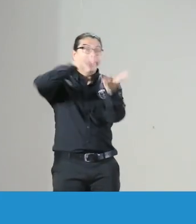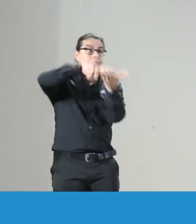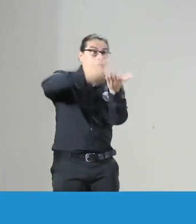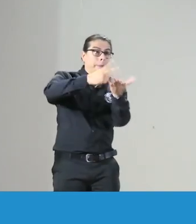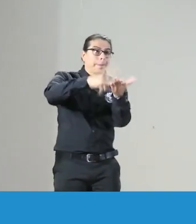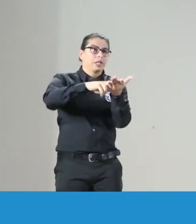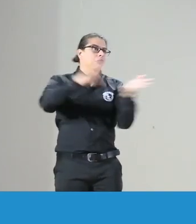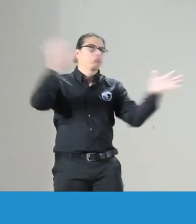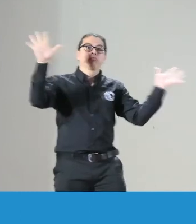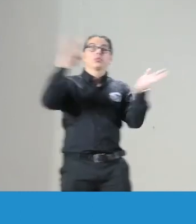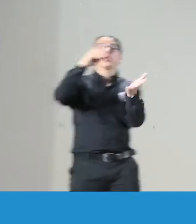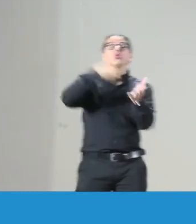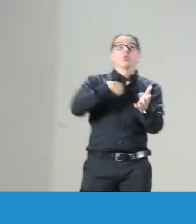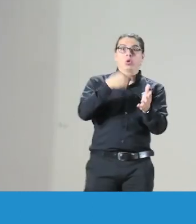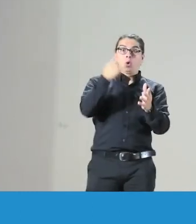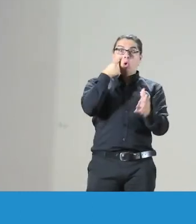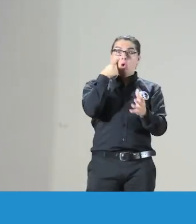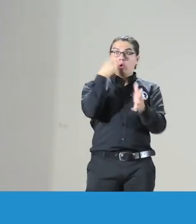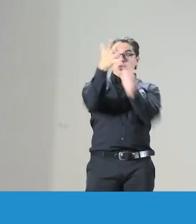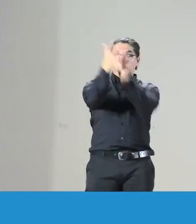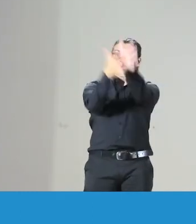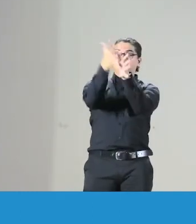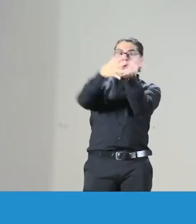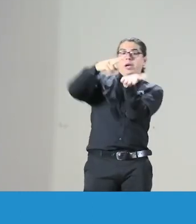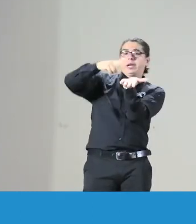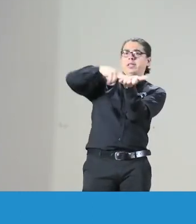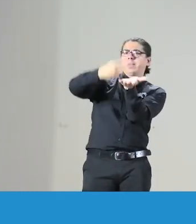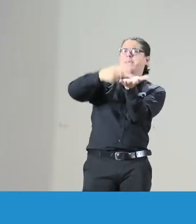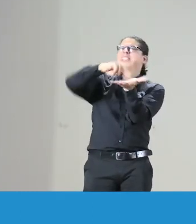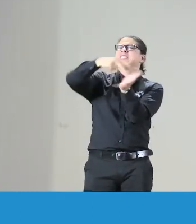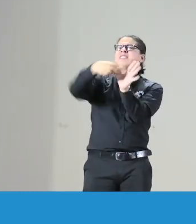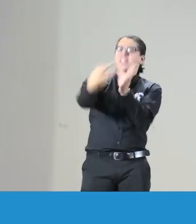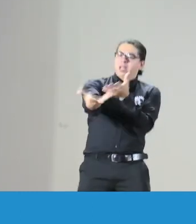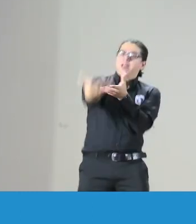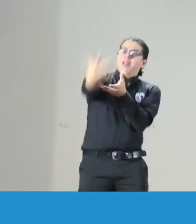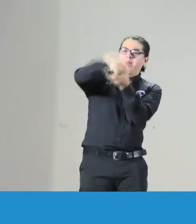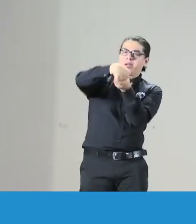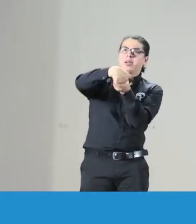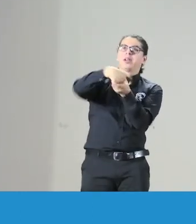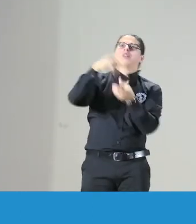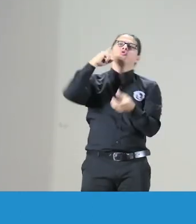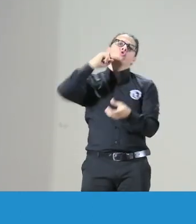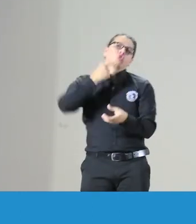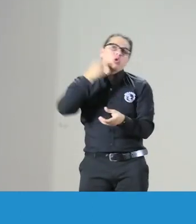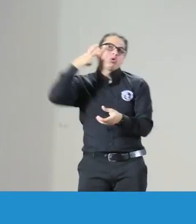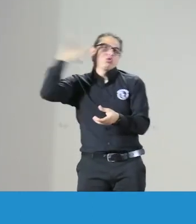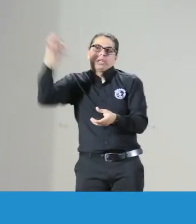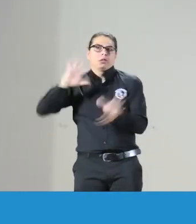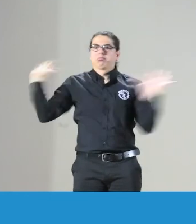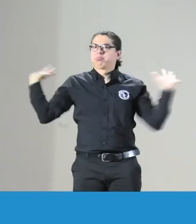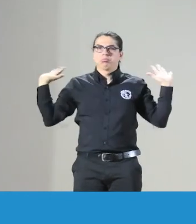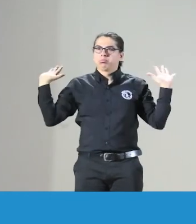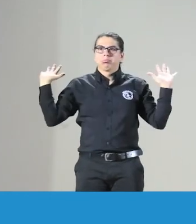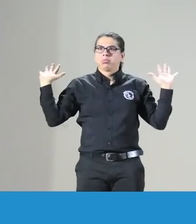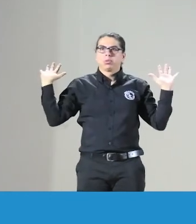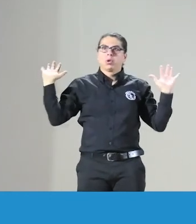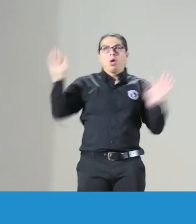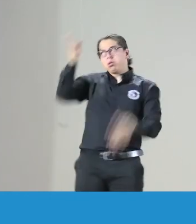es de objetivo obviamente cuando hablo de intérpretes también estoy hablando de los intérpretes sordos